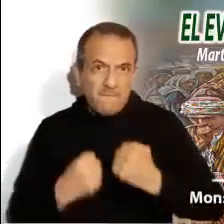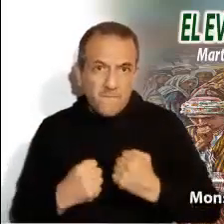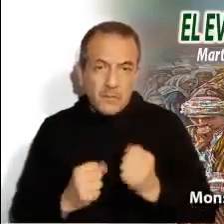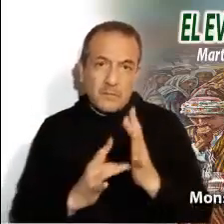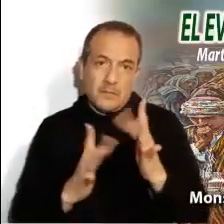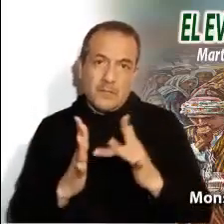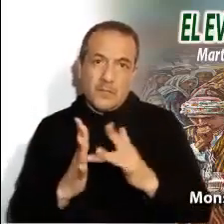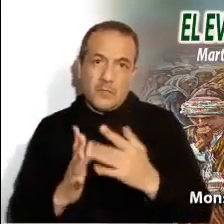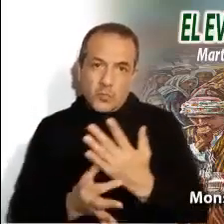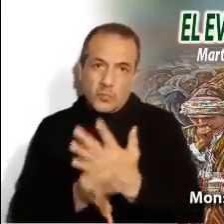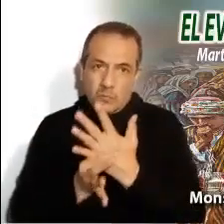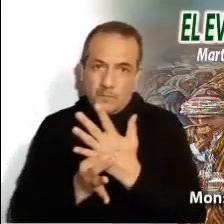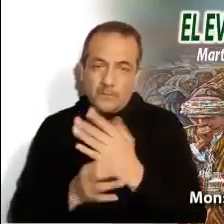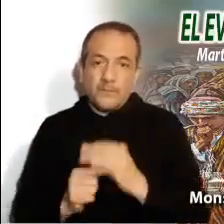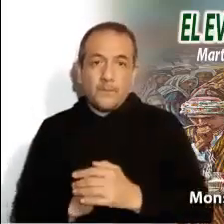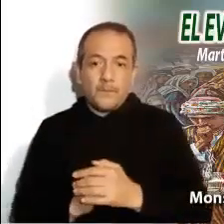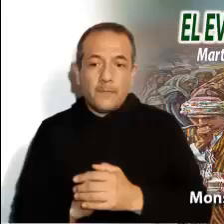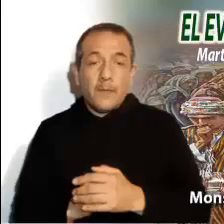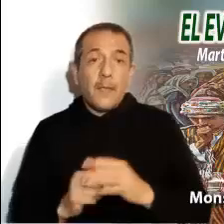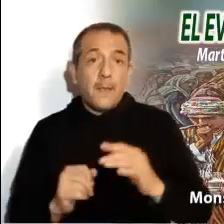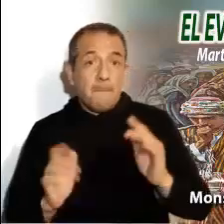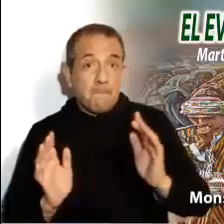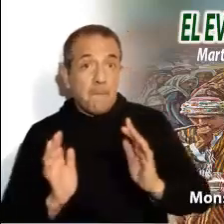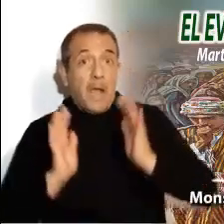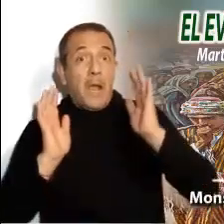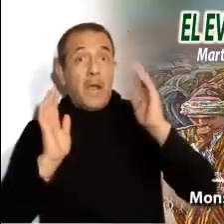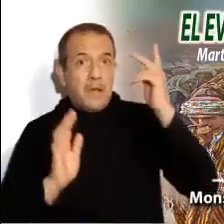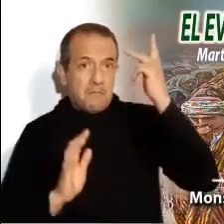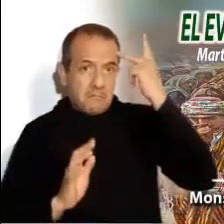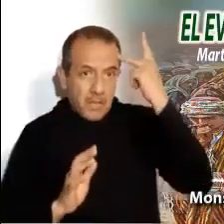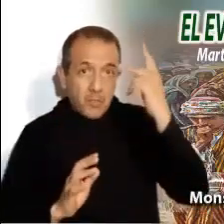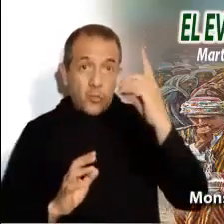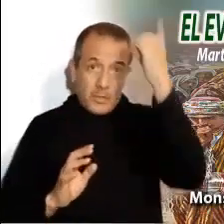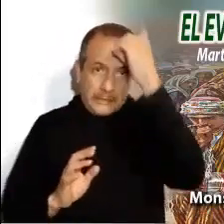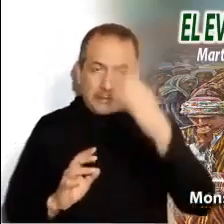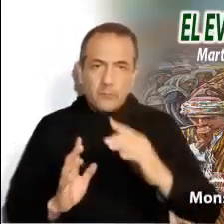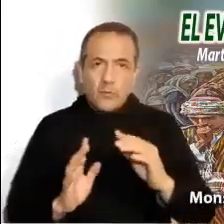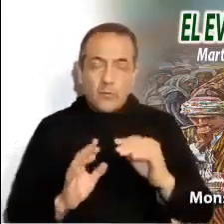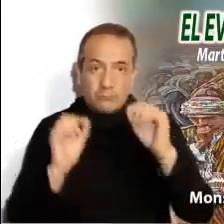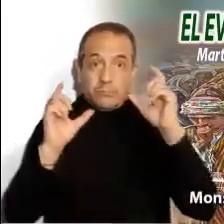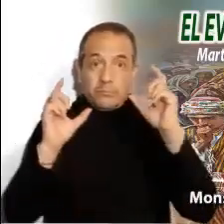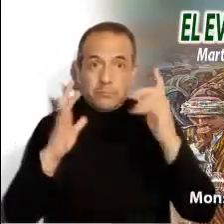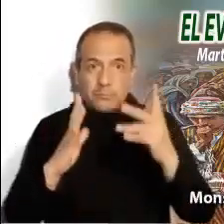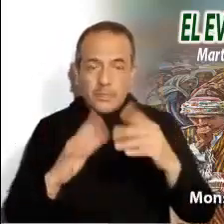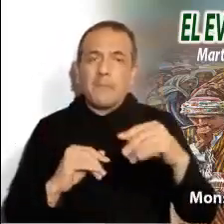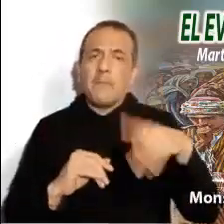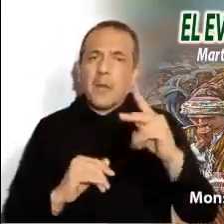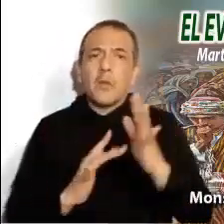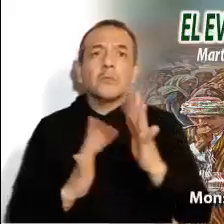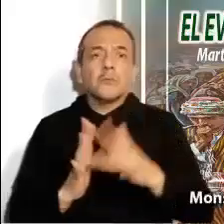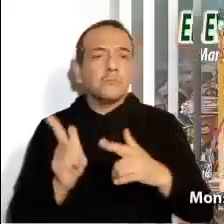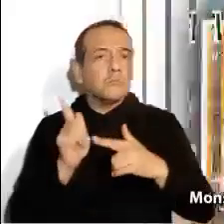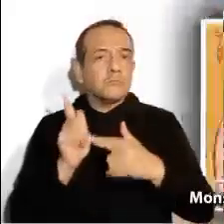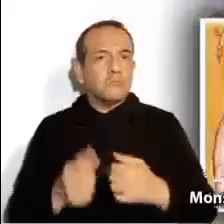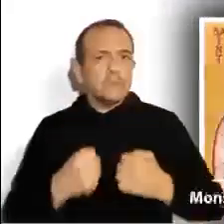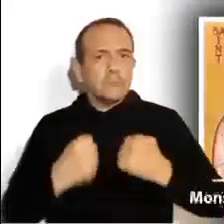declaración. De ahí la sorpresa de Pedro y los demás discípulos. Pero Jesús no quita el dedo del